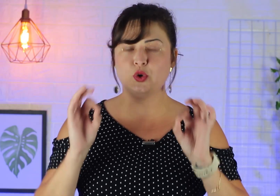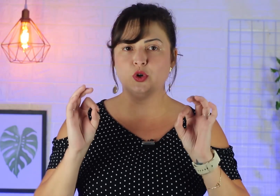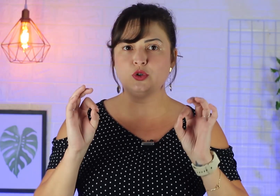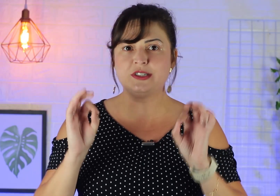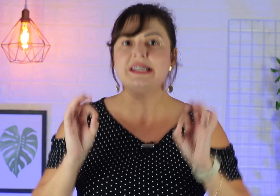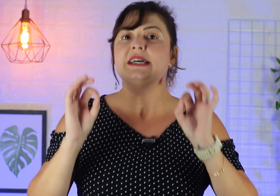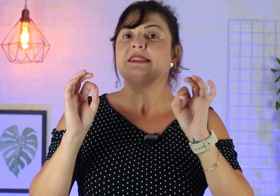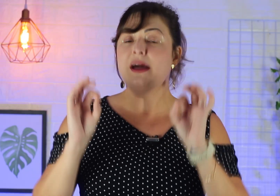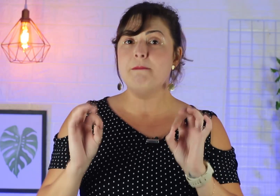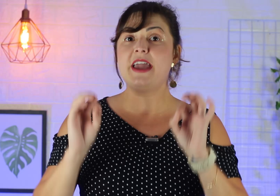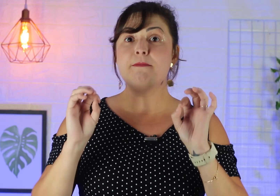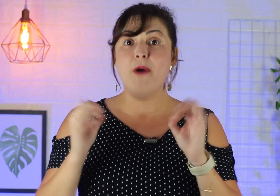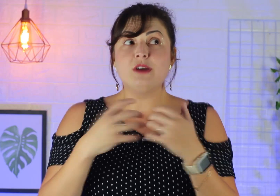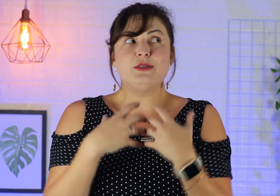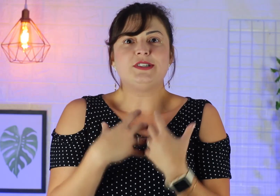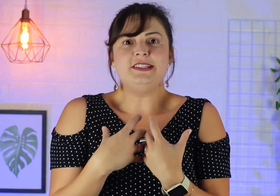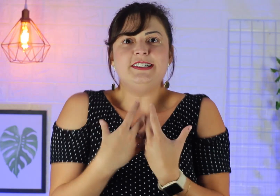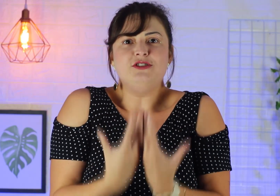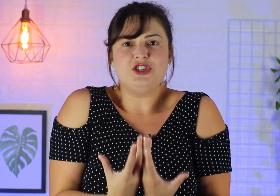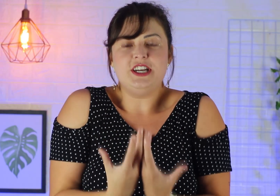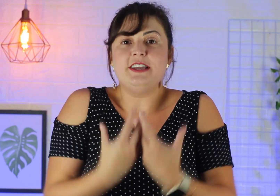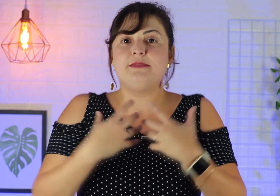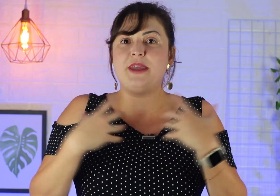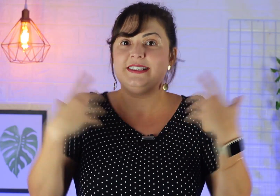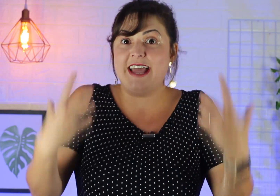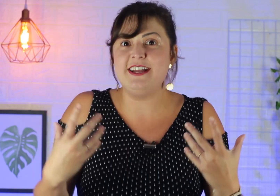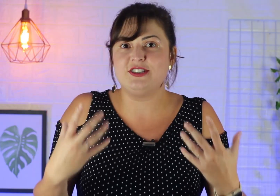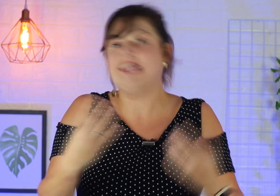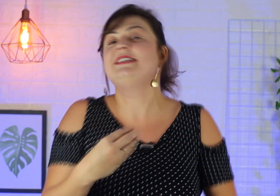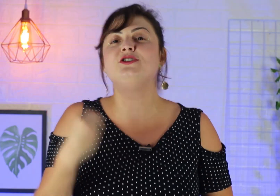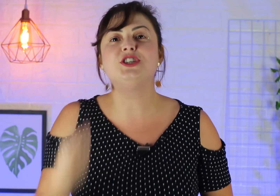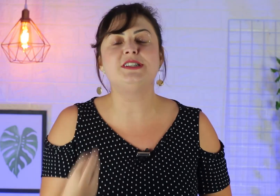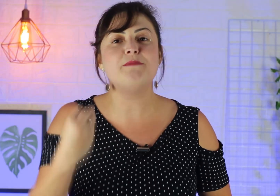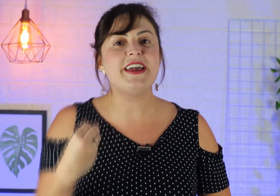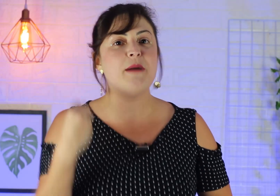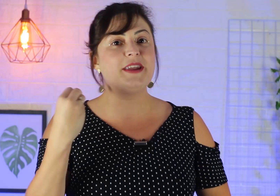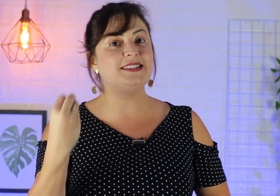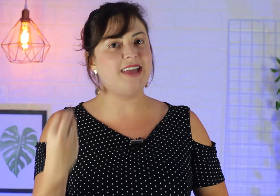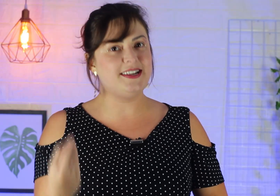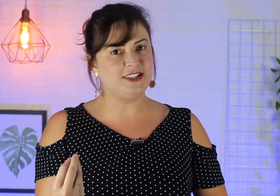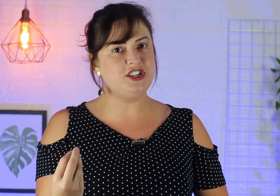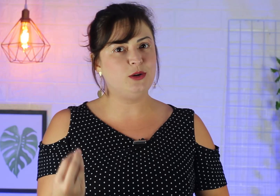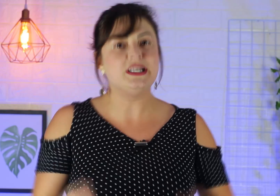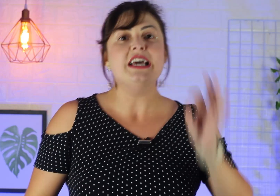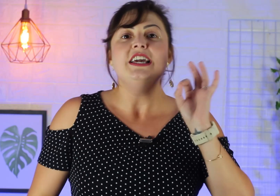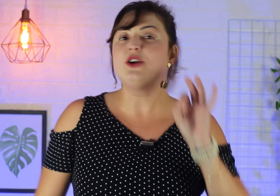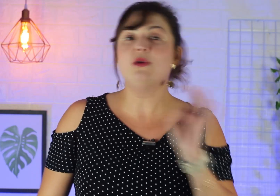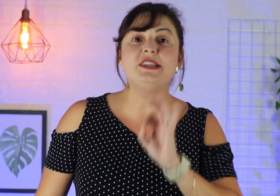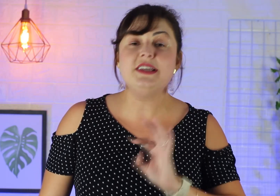surdos também possam se sentir presentes, né? Sentir também a presença de Deus e conseguir